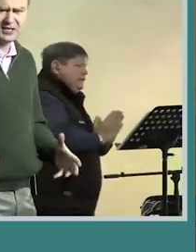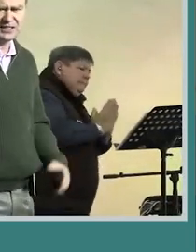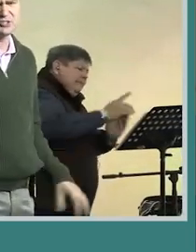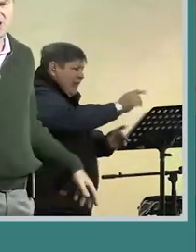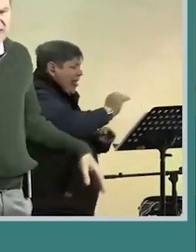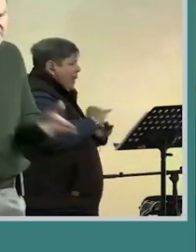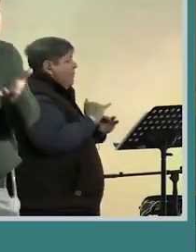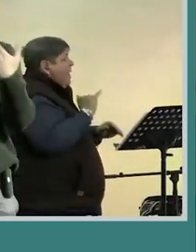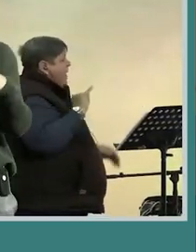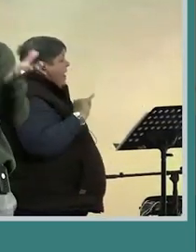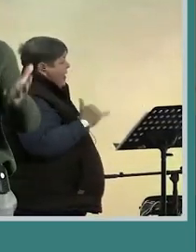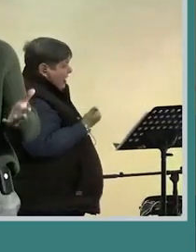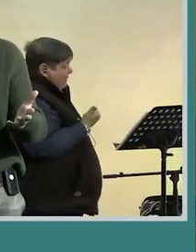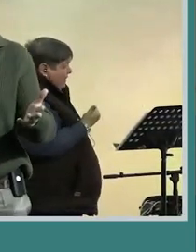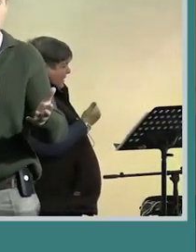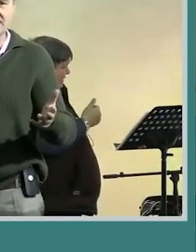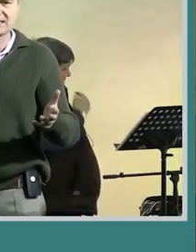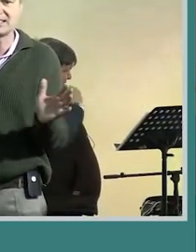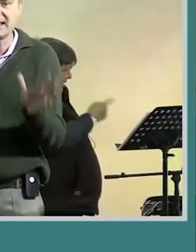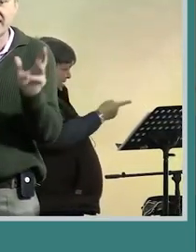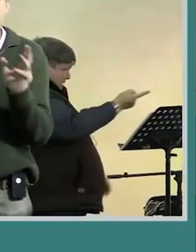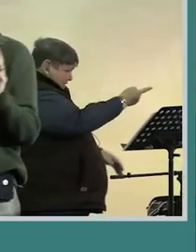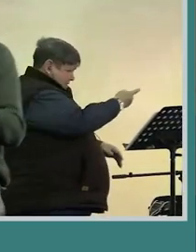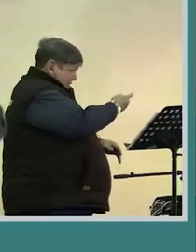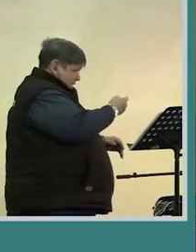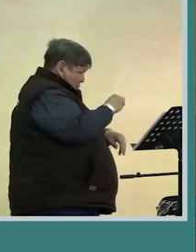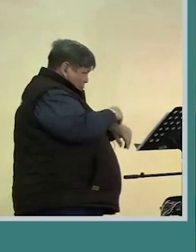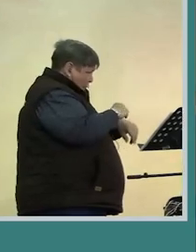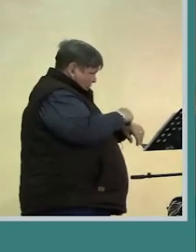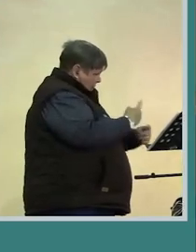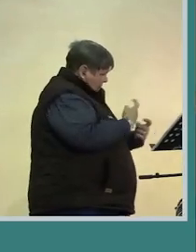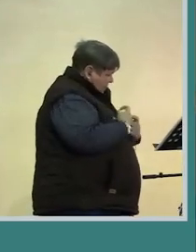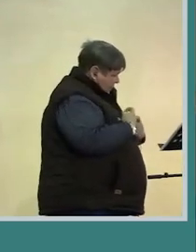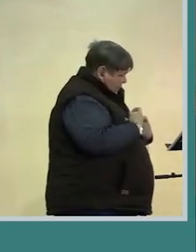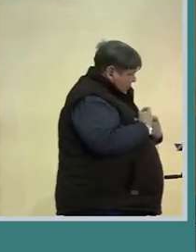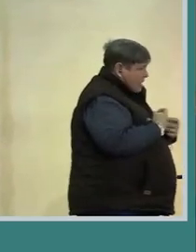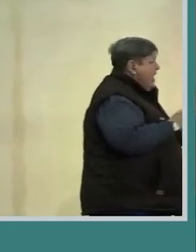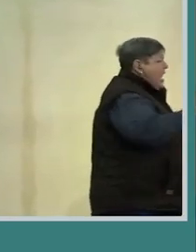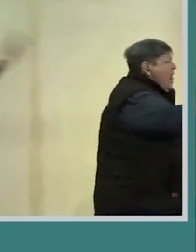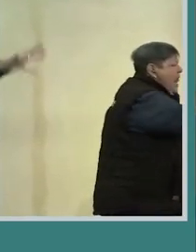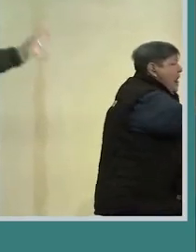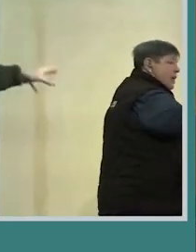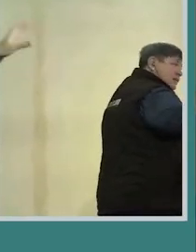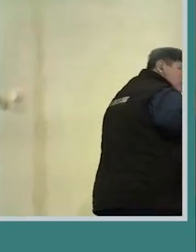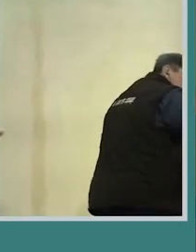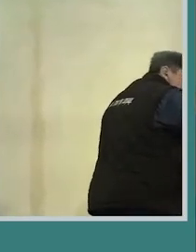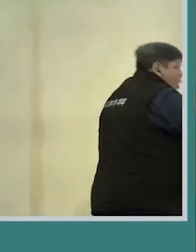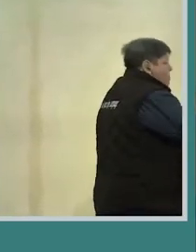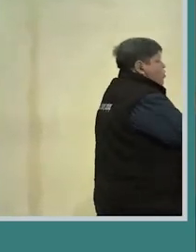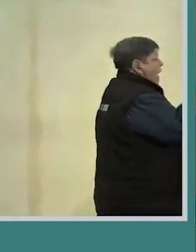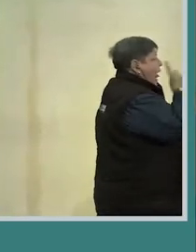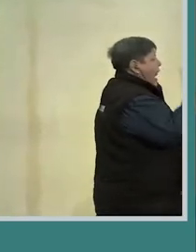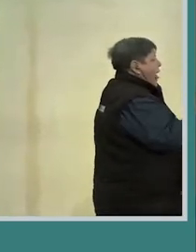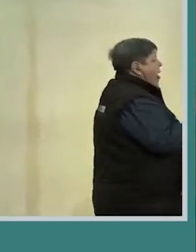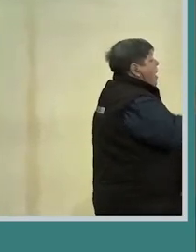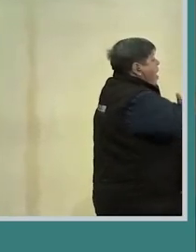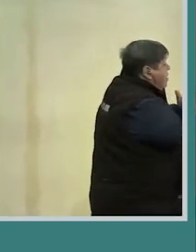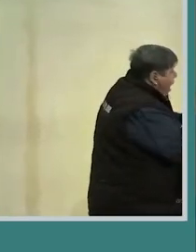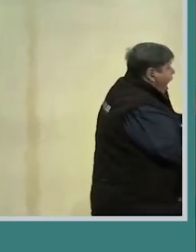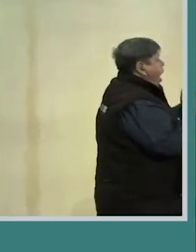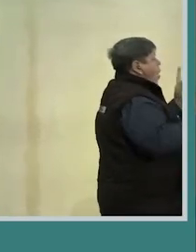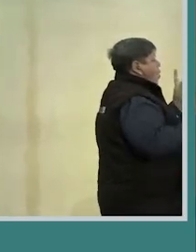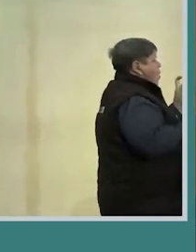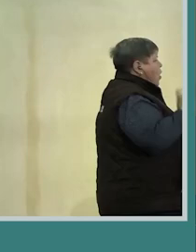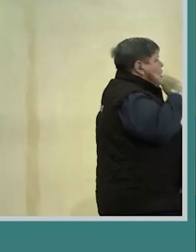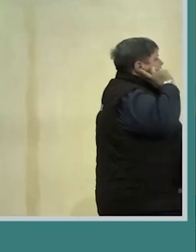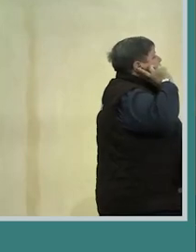jy heeft daar het hulle toe saam julle sê vir my omdat julle die moeilijkheid is en die sê nee nee nee ons wil hier met ons leier wees selfs na die oorlog en jy heeft dat een bykie